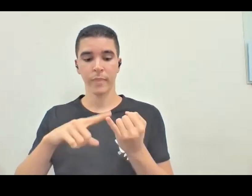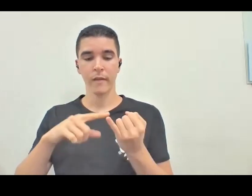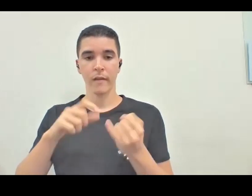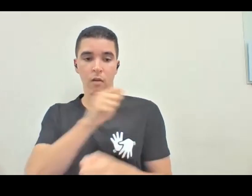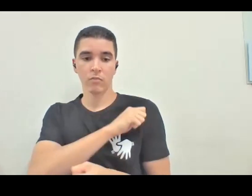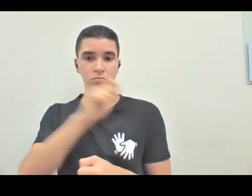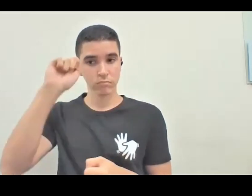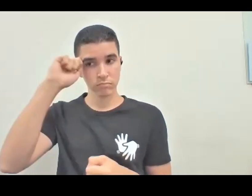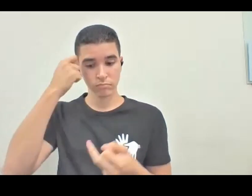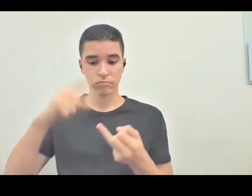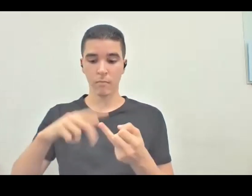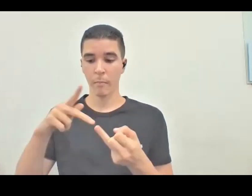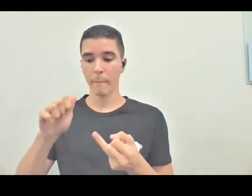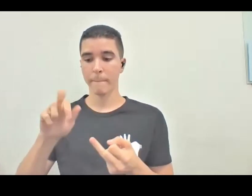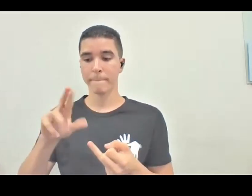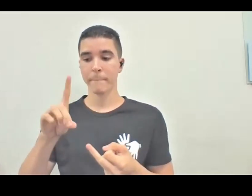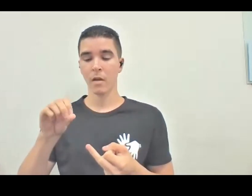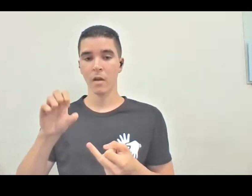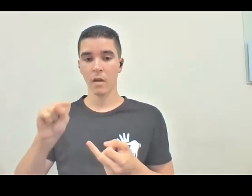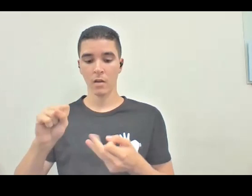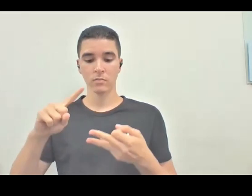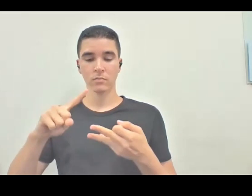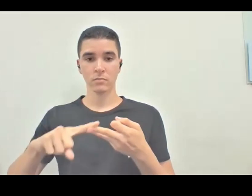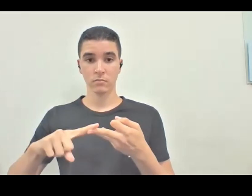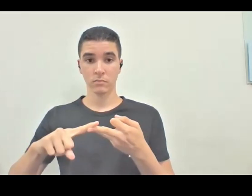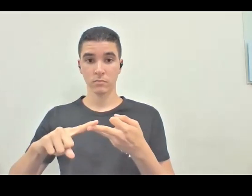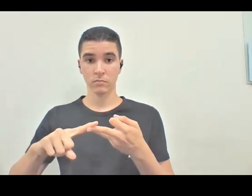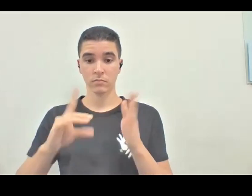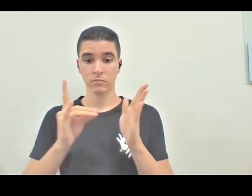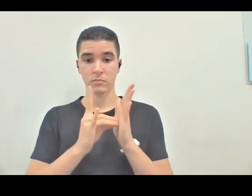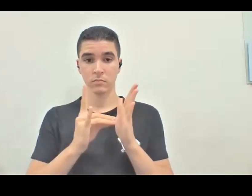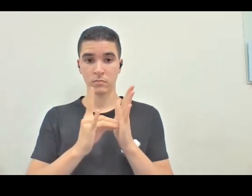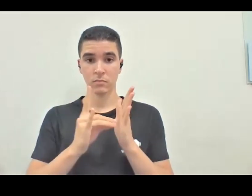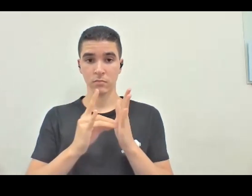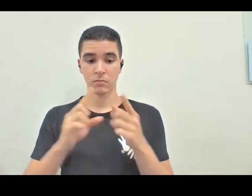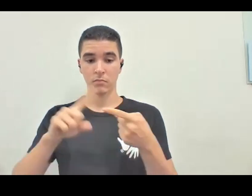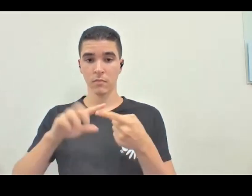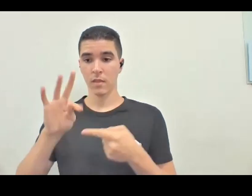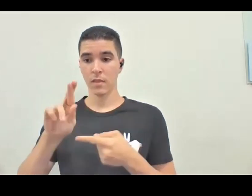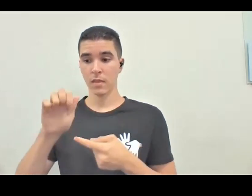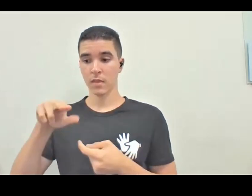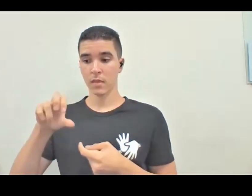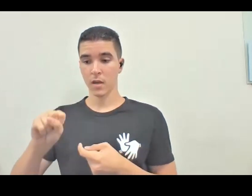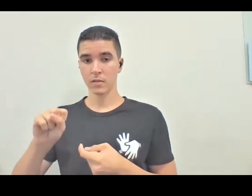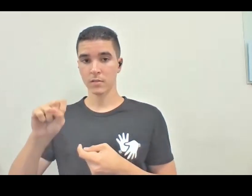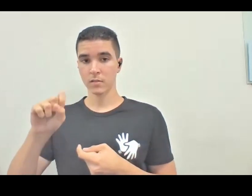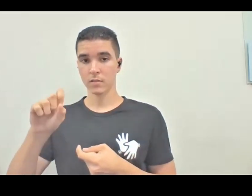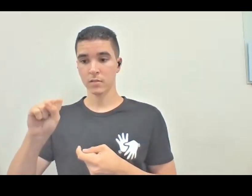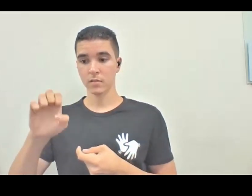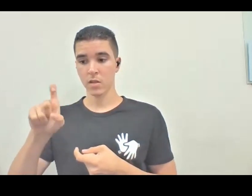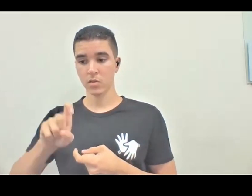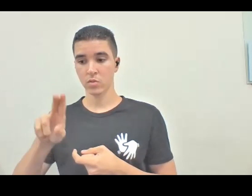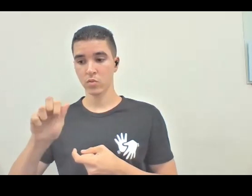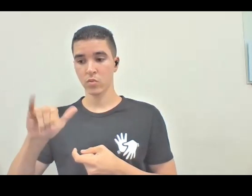pardos, indígenas, transexuais, e deficiência não. Gente, eu fico louca da vida, eu fico louca. está lá,